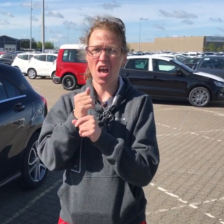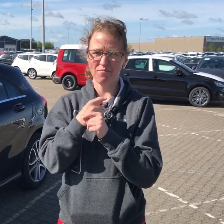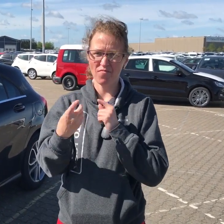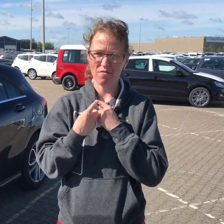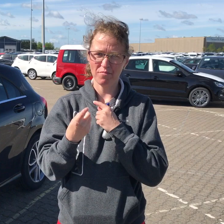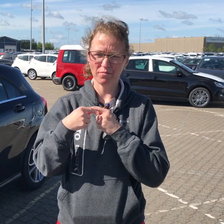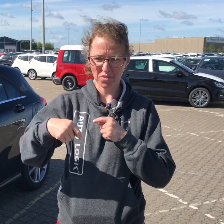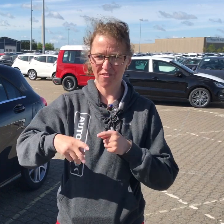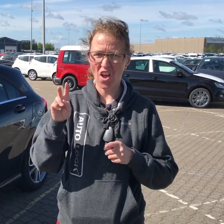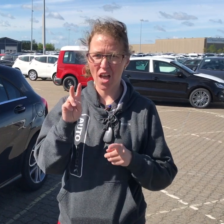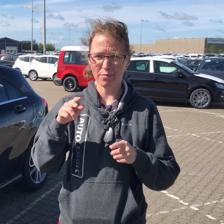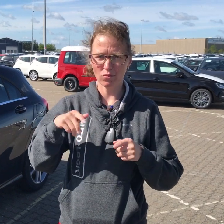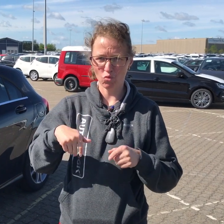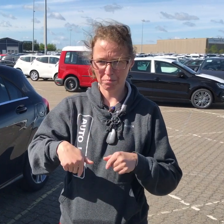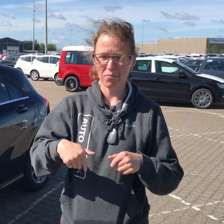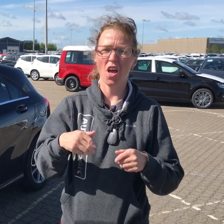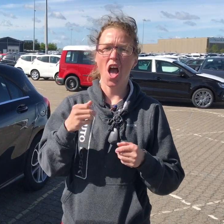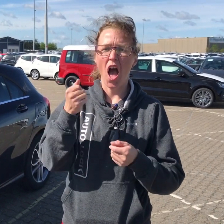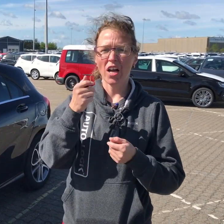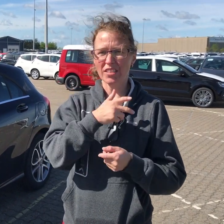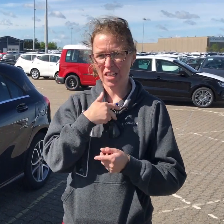Jeg arbejder her i Vamdrup ved Dansk Autologik.